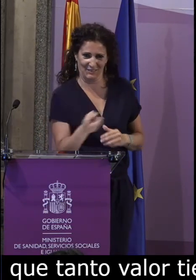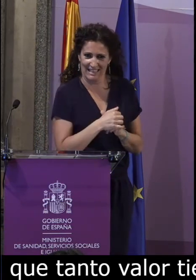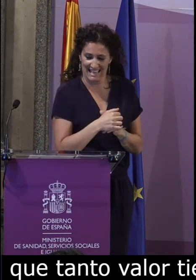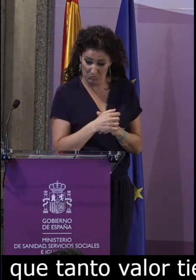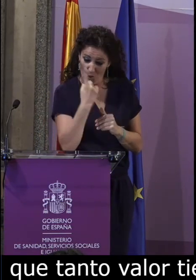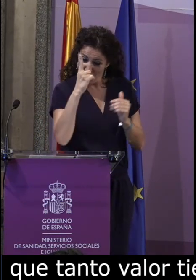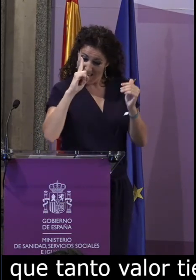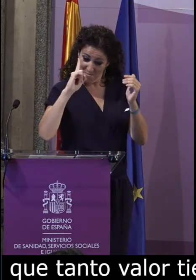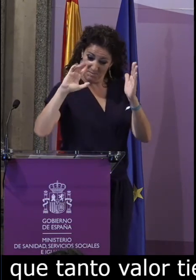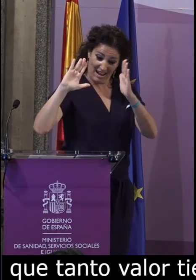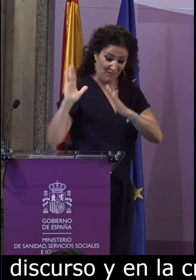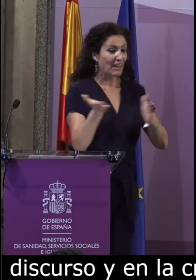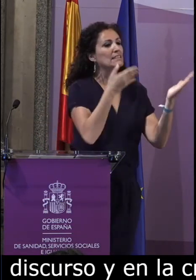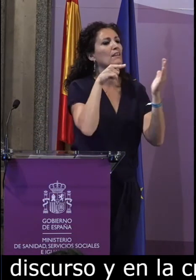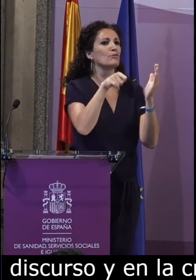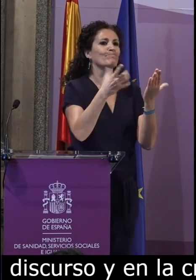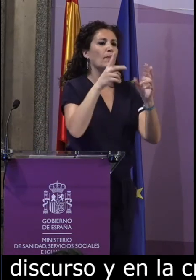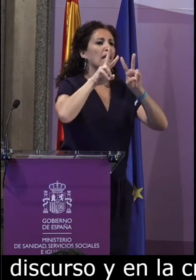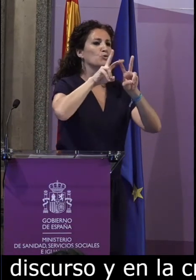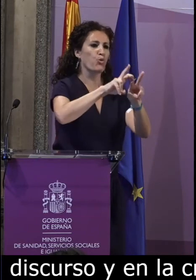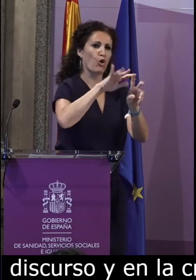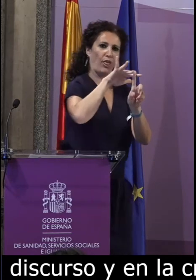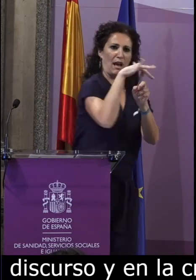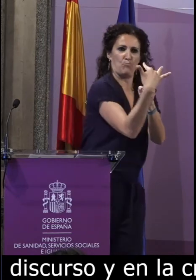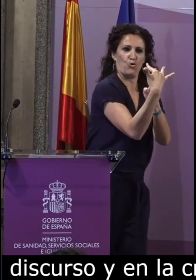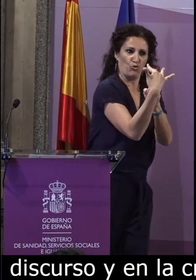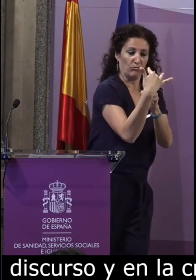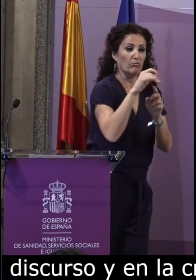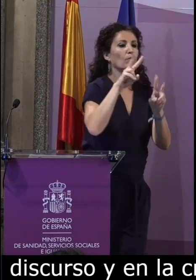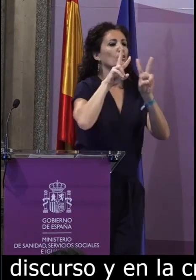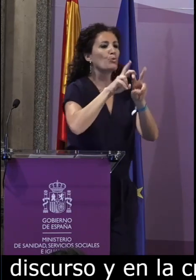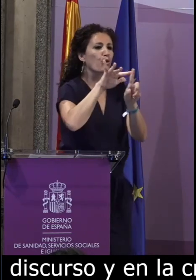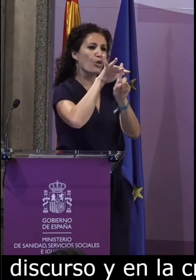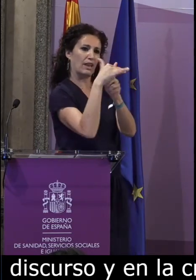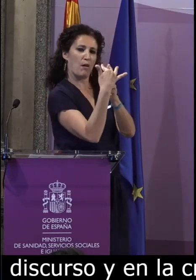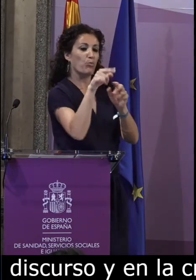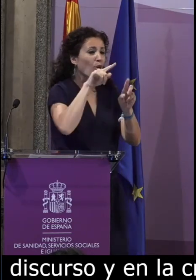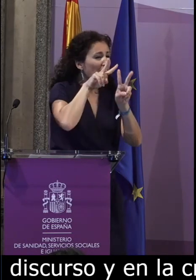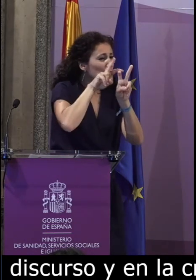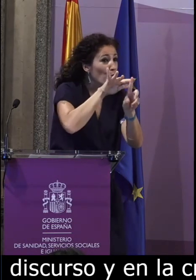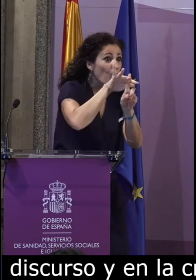Cuenta con diferentes fases. La primera es un estudio de la situación actual